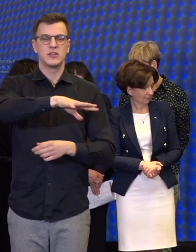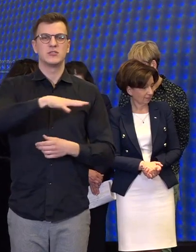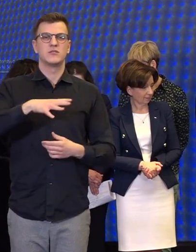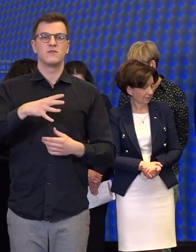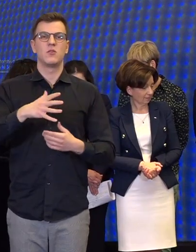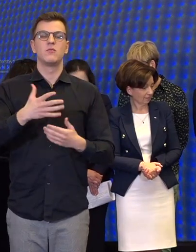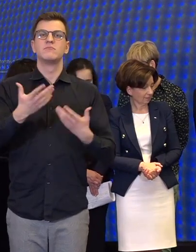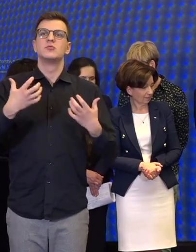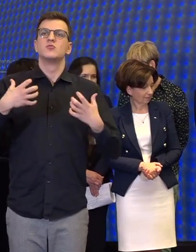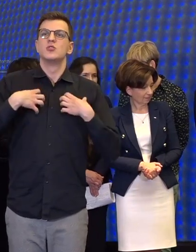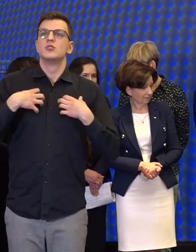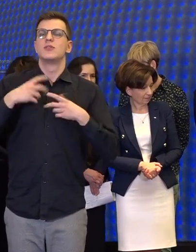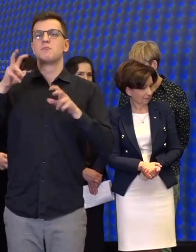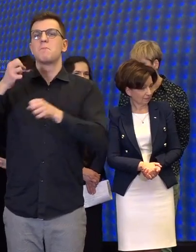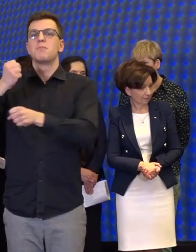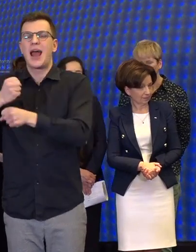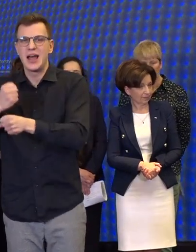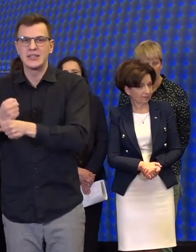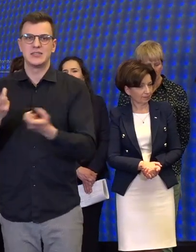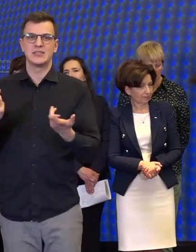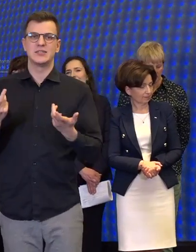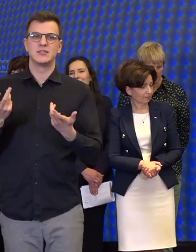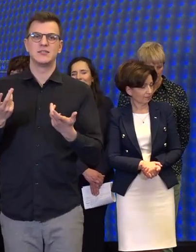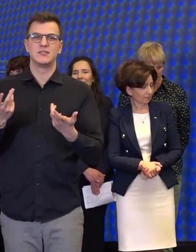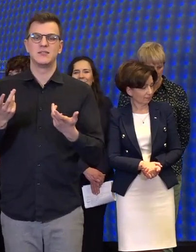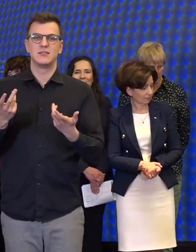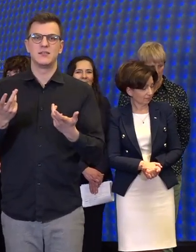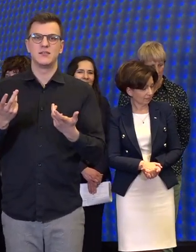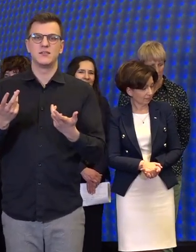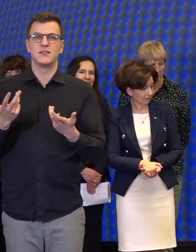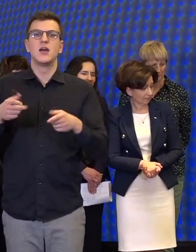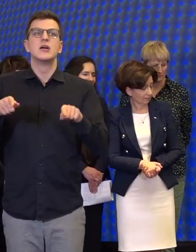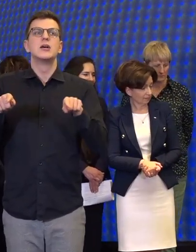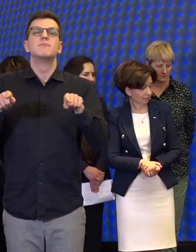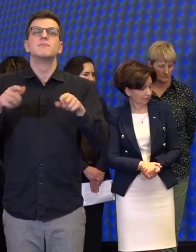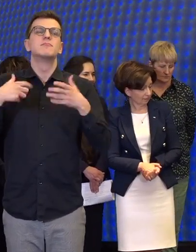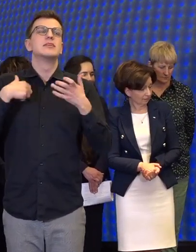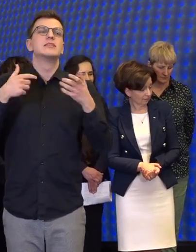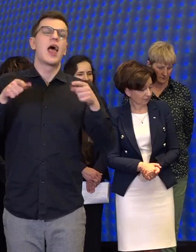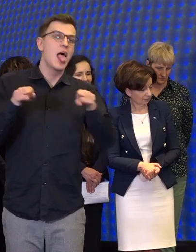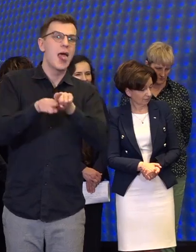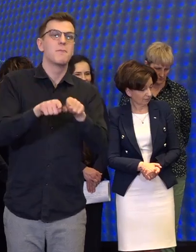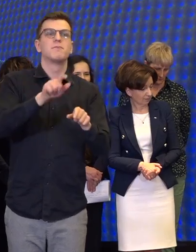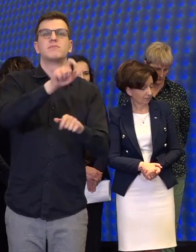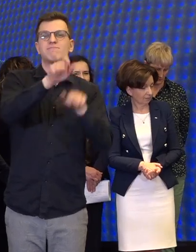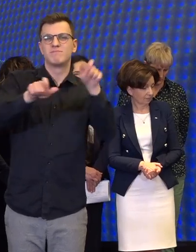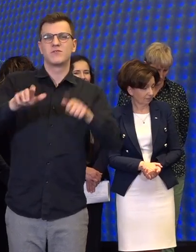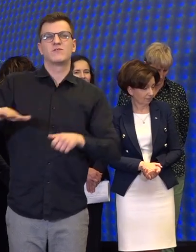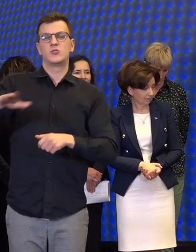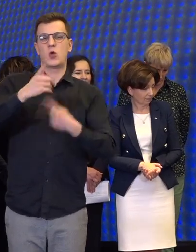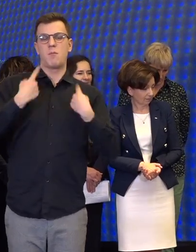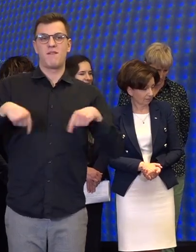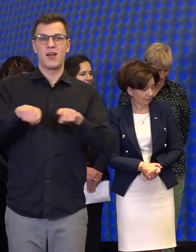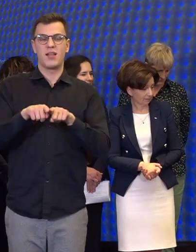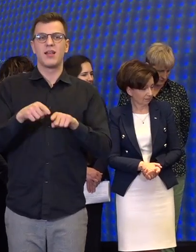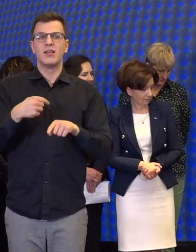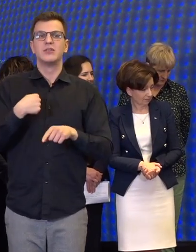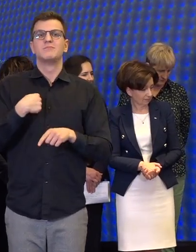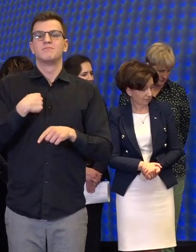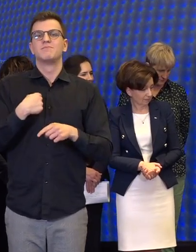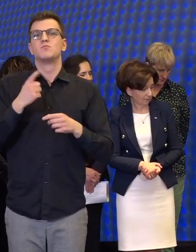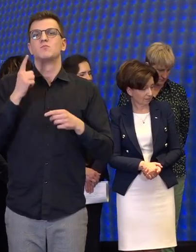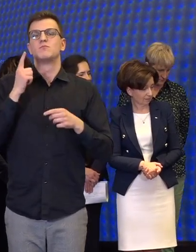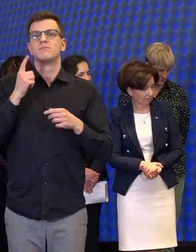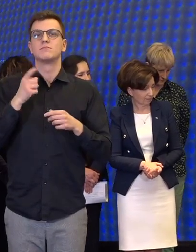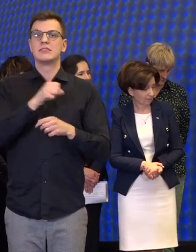funkcjonować zawodowo, by funkcjonować jak każdy obywatel. Po dzisiejszych trzech